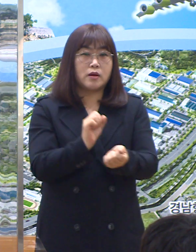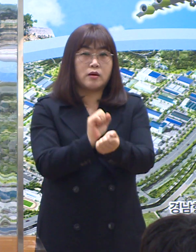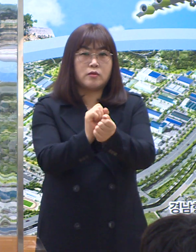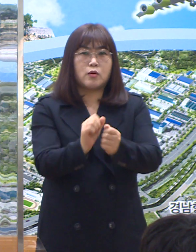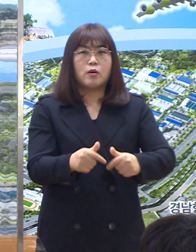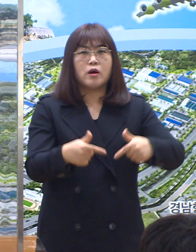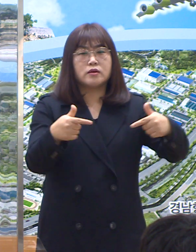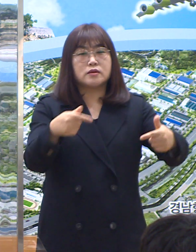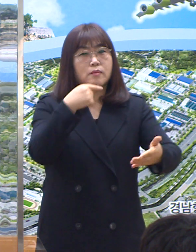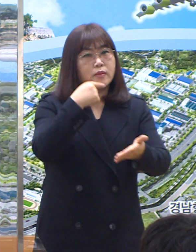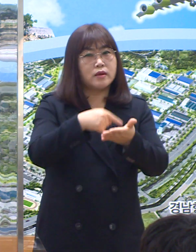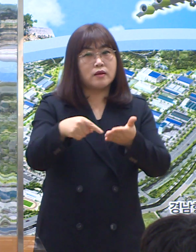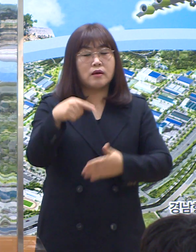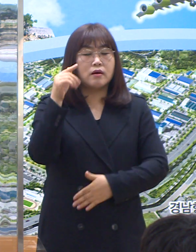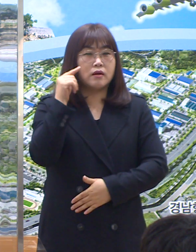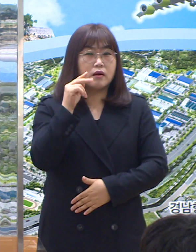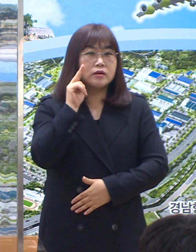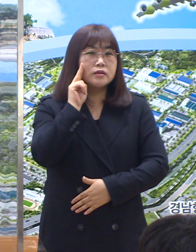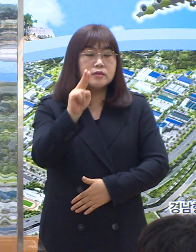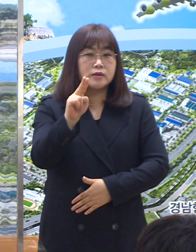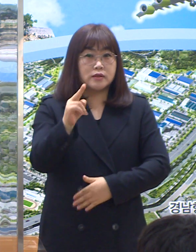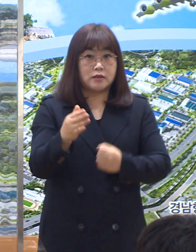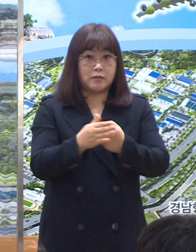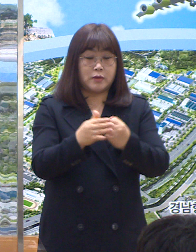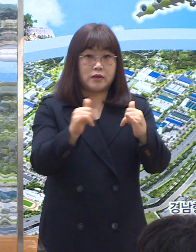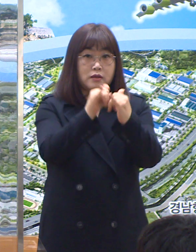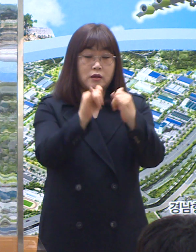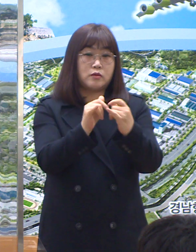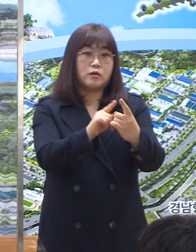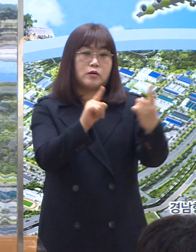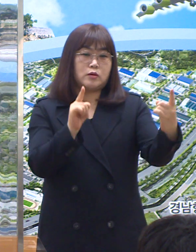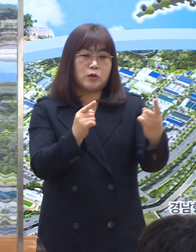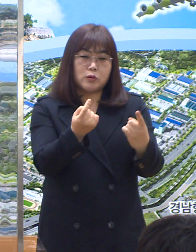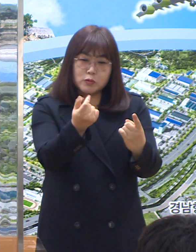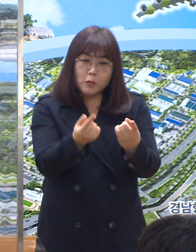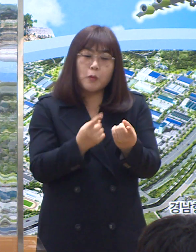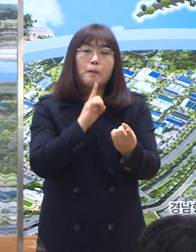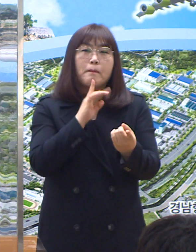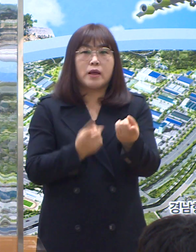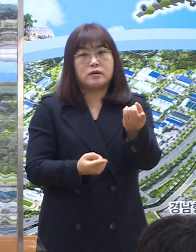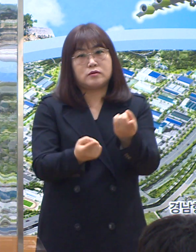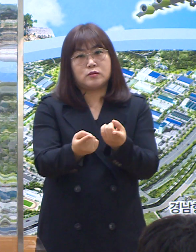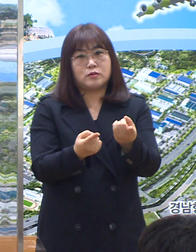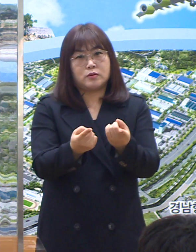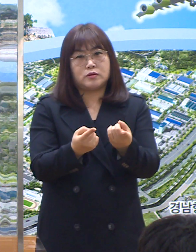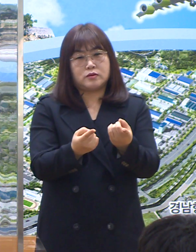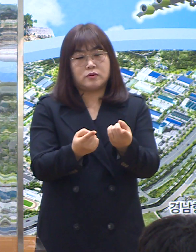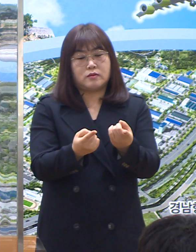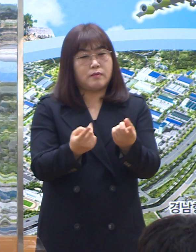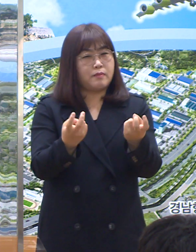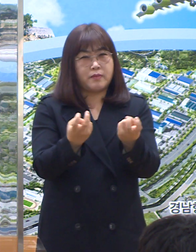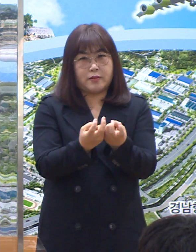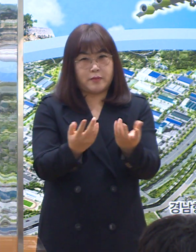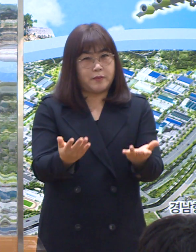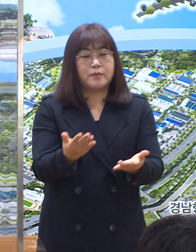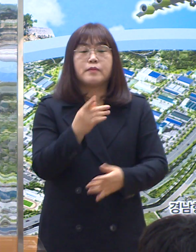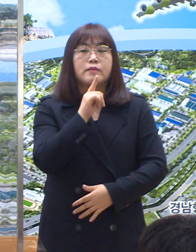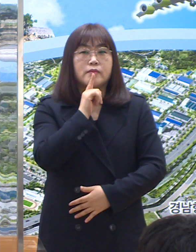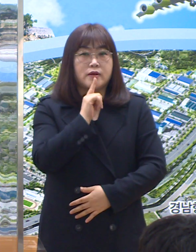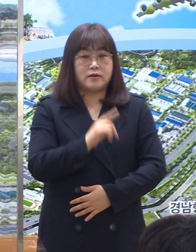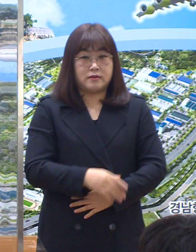커짐에 따라 사회적 거리 두기 방역조치 원하는 소폭에 거칠 수밖에 없는 상황입니다.